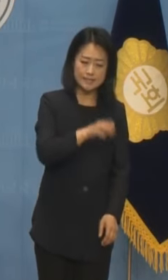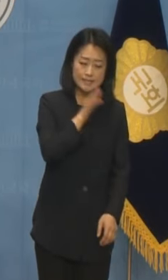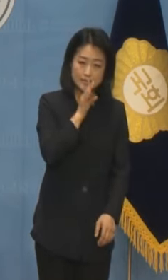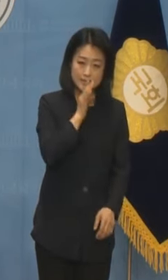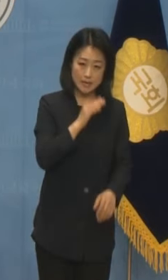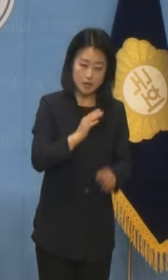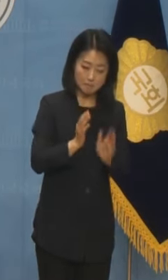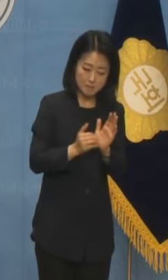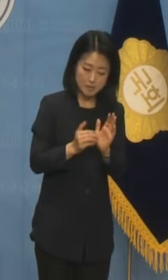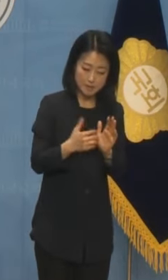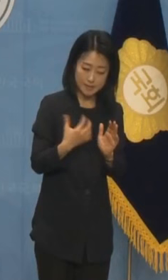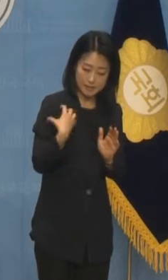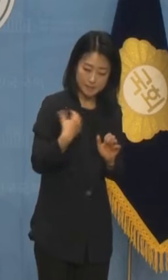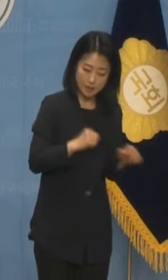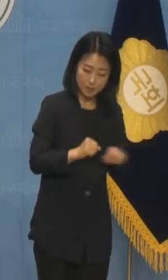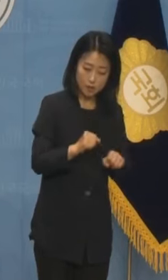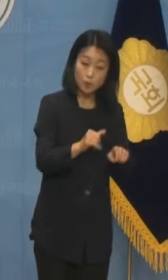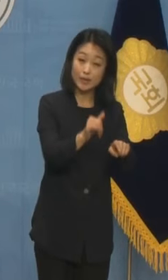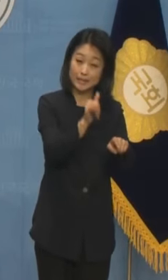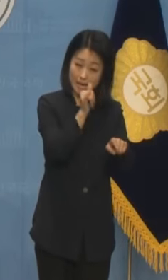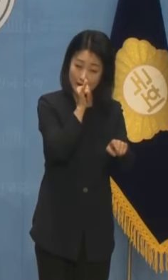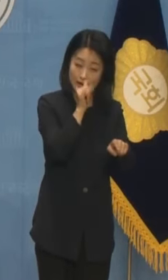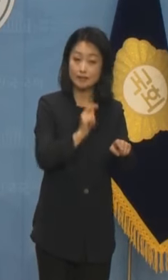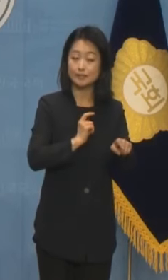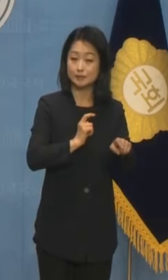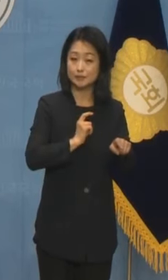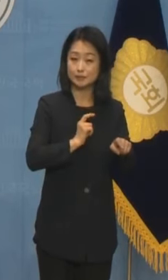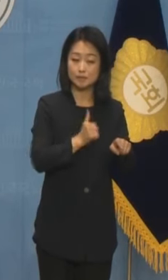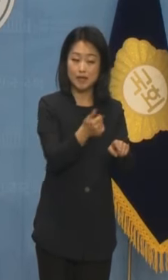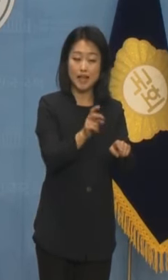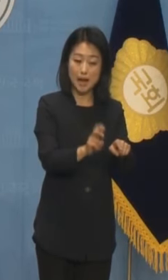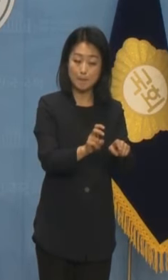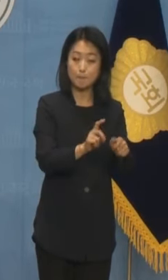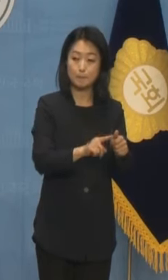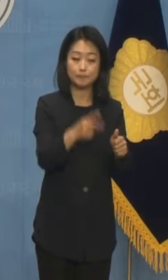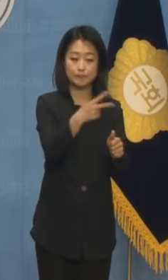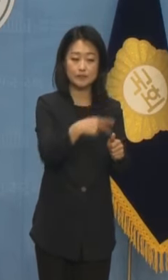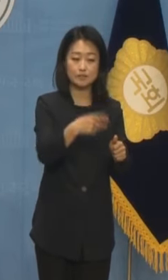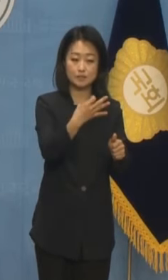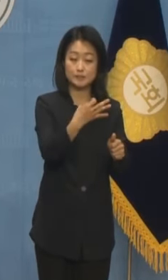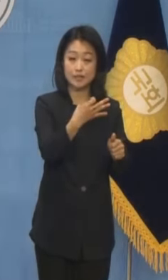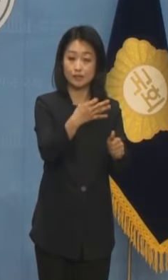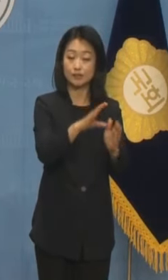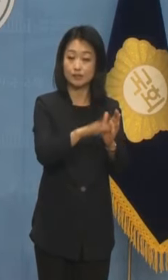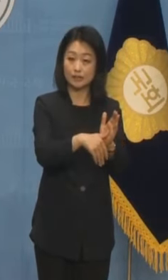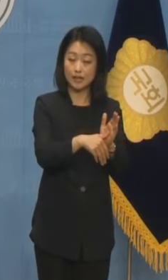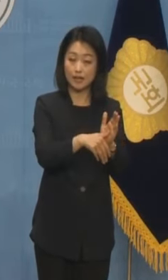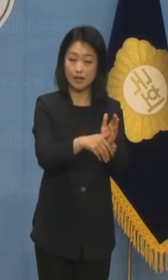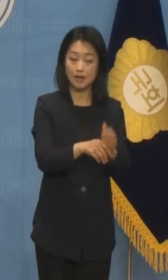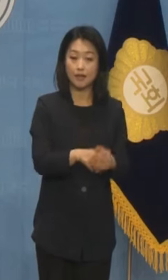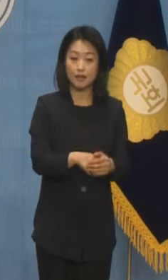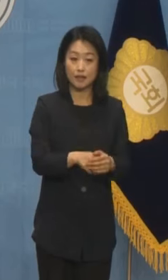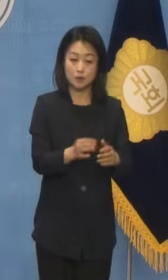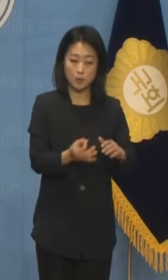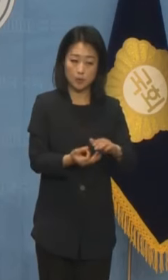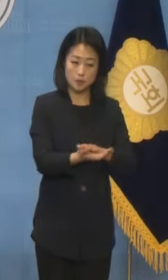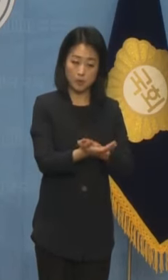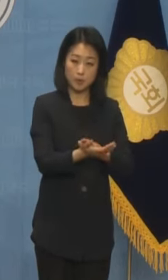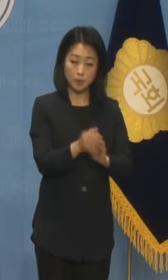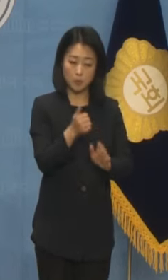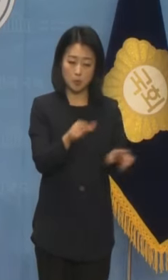역할을 했다고 언론은 보도합니다. 함성득 원장은 2014년 알선수재 혐의로 징역